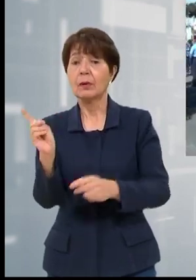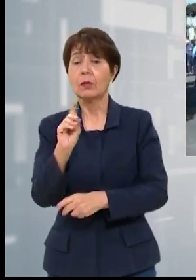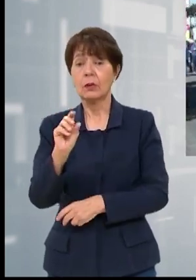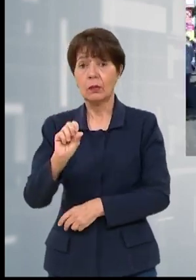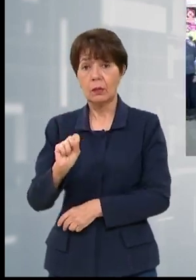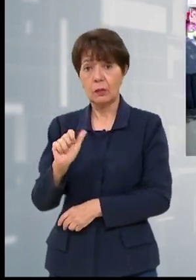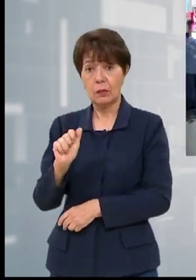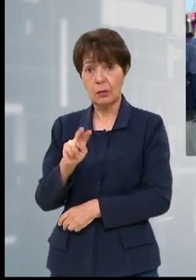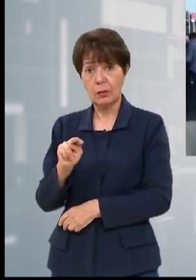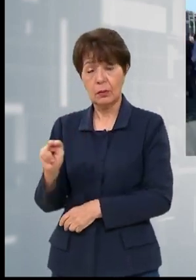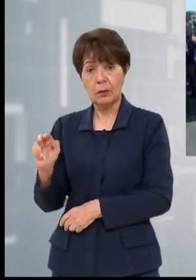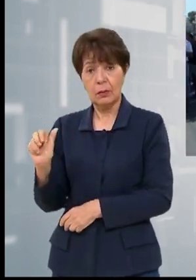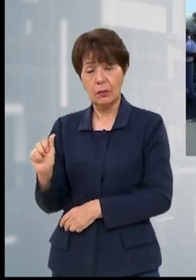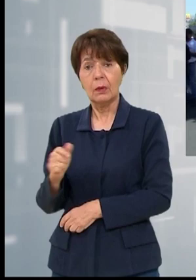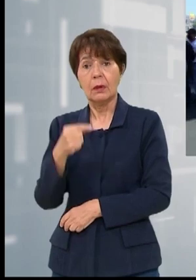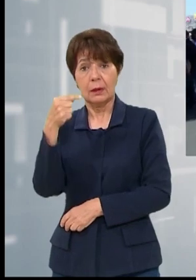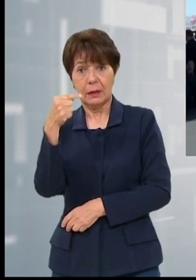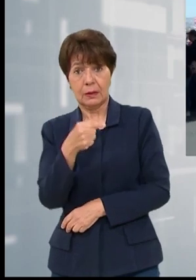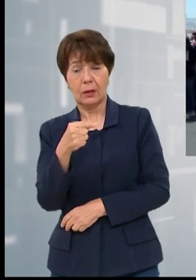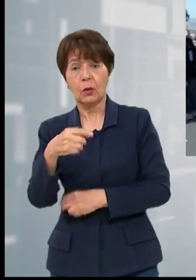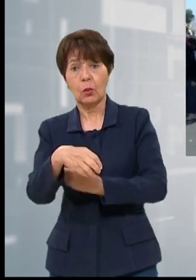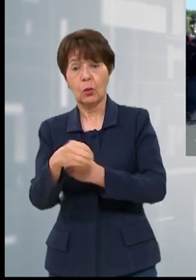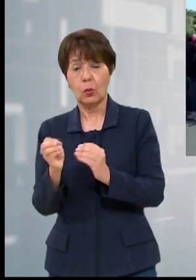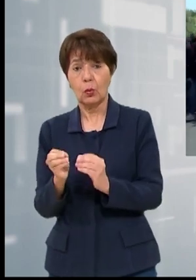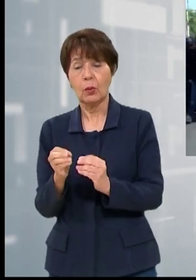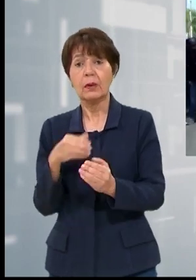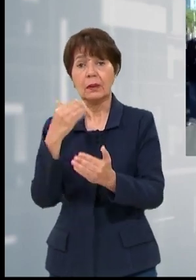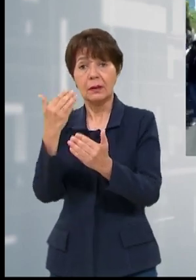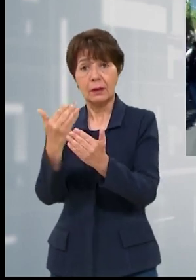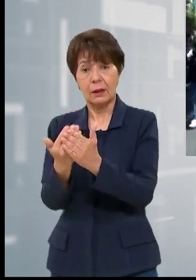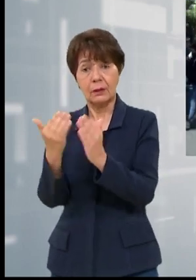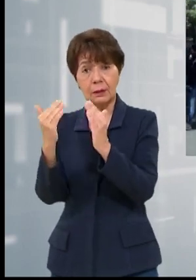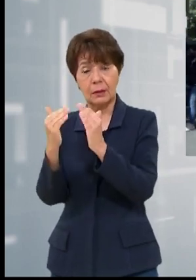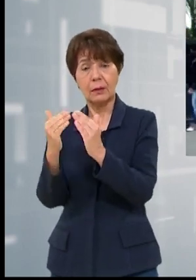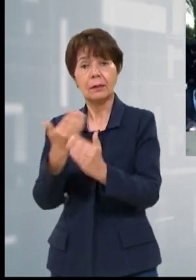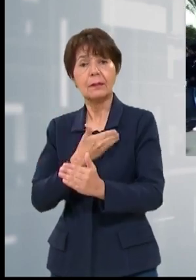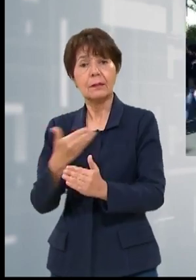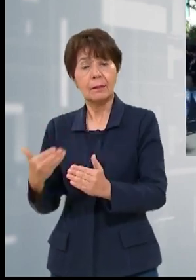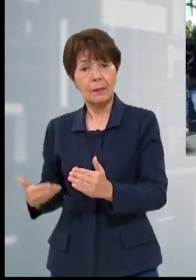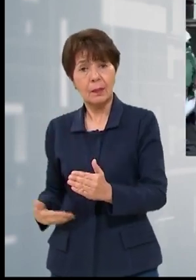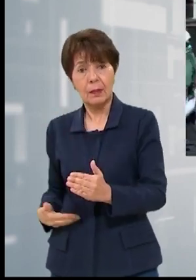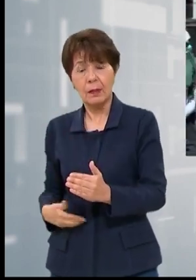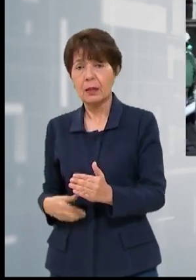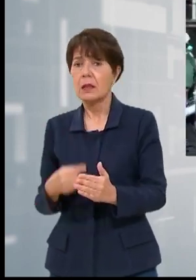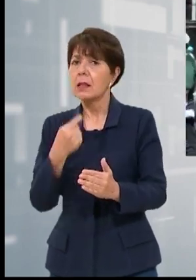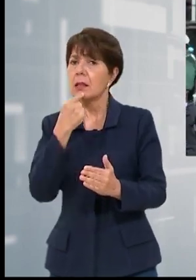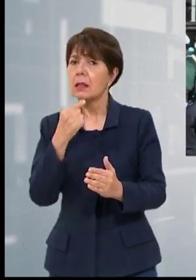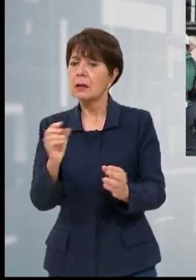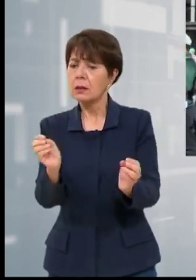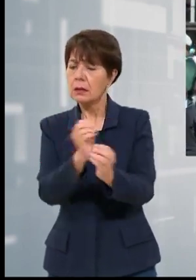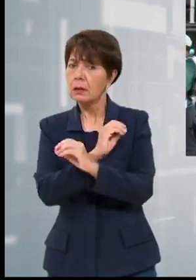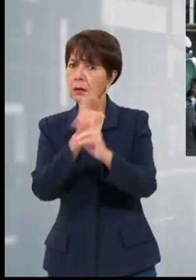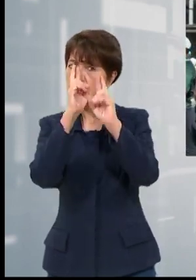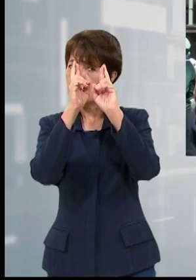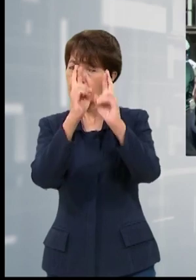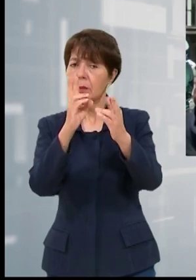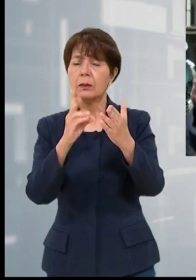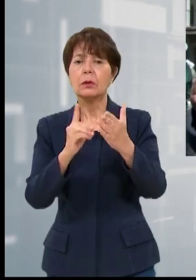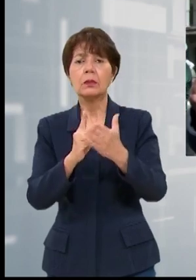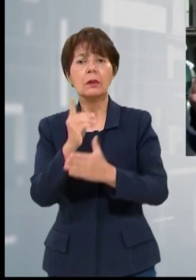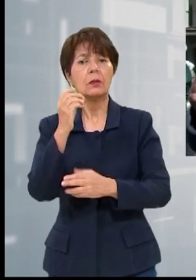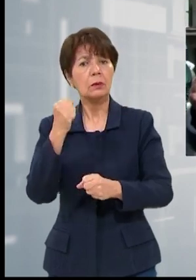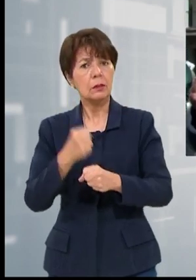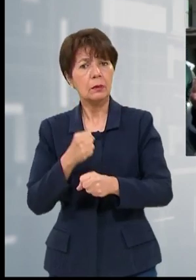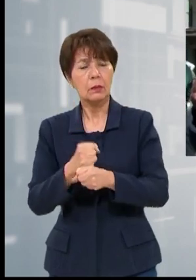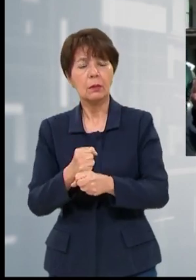empleado de esta dependencia del Estado, llegaron hasta casa presidencial y denunciaron violación a los derechos laborales, al